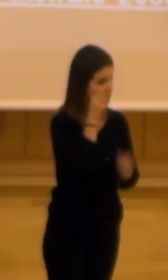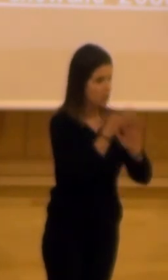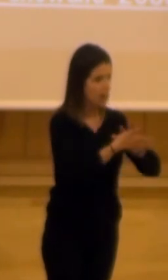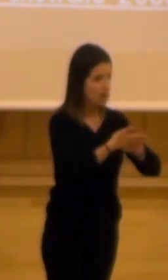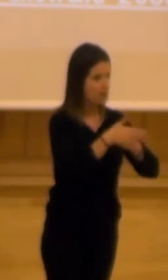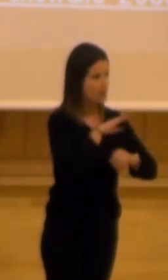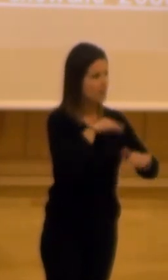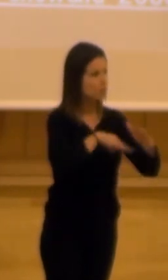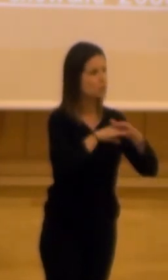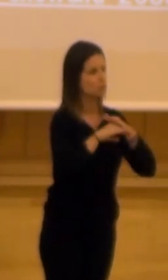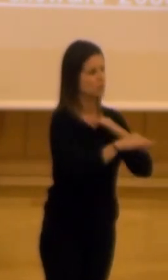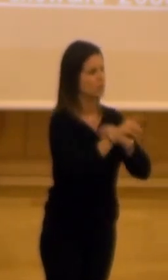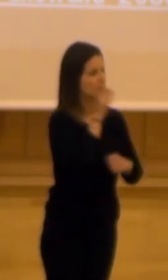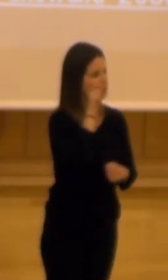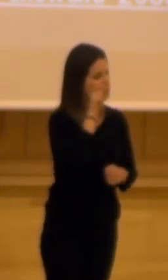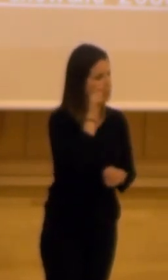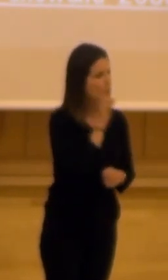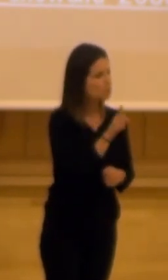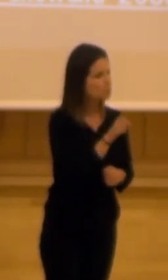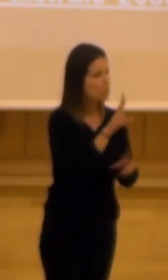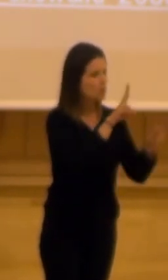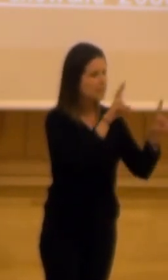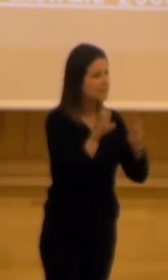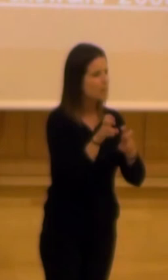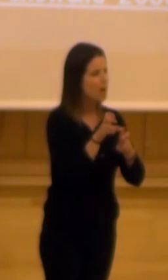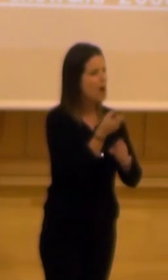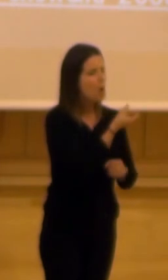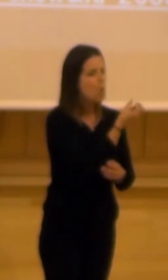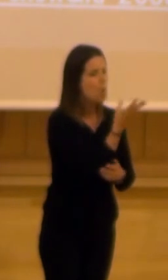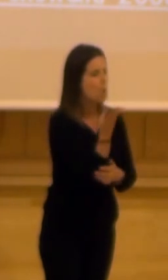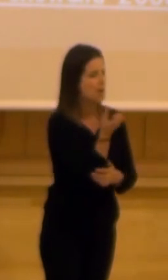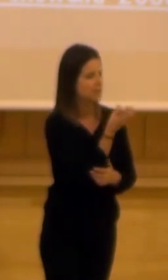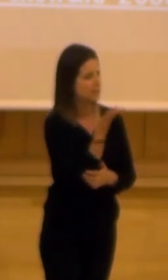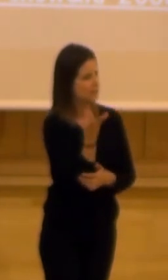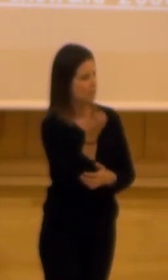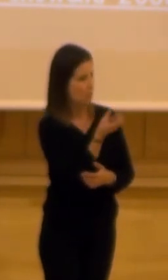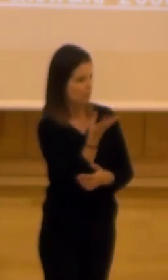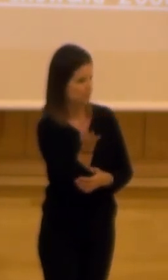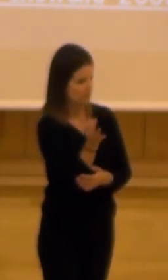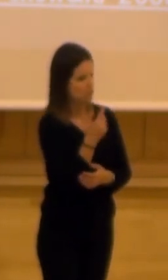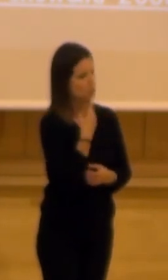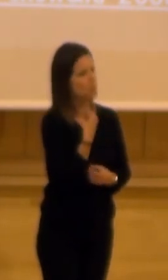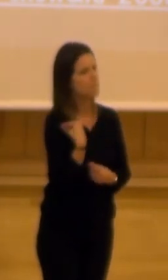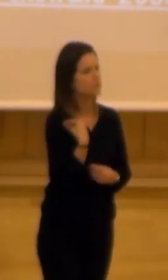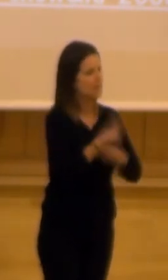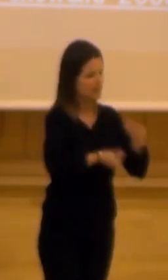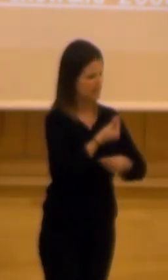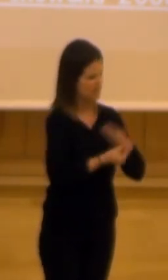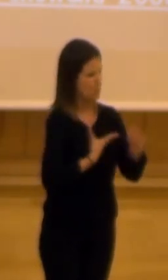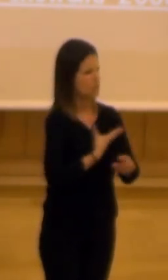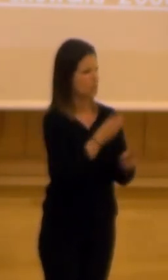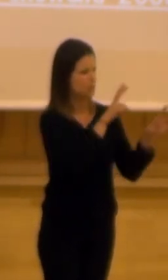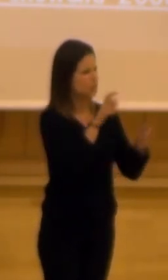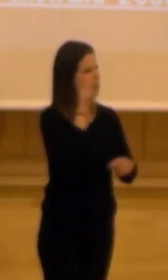hablar de sostenibilidad en el turismo no es solo una cuestión cualitativa respecto de lo cuantitativo si nos preguntáis qué estamos haciendo en el